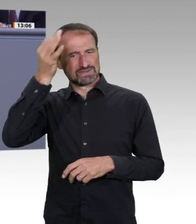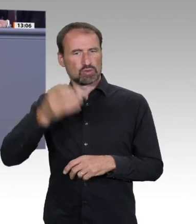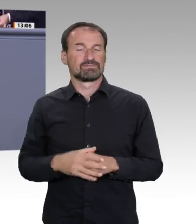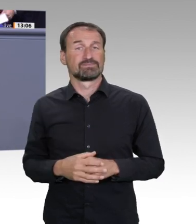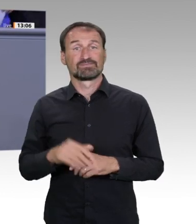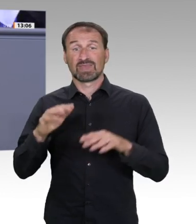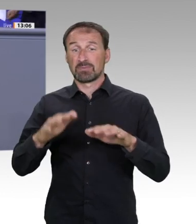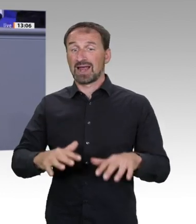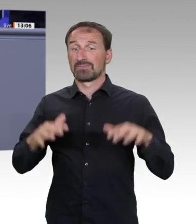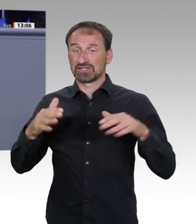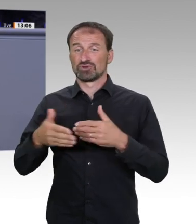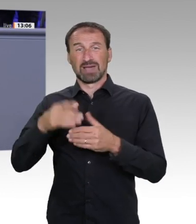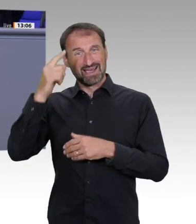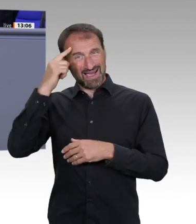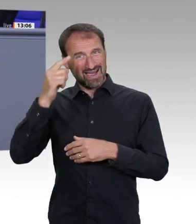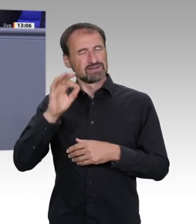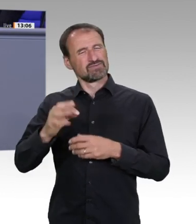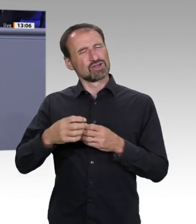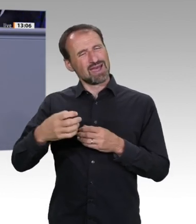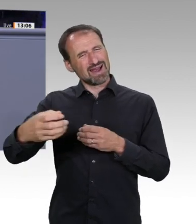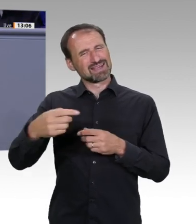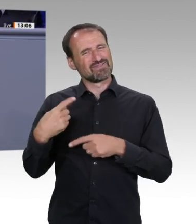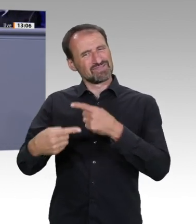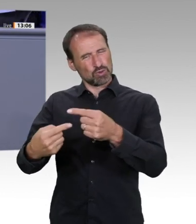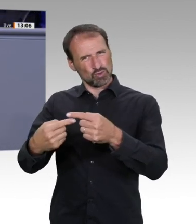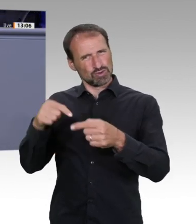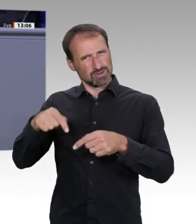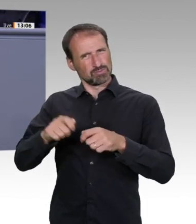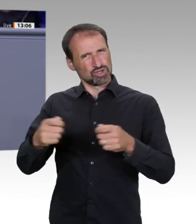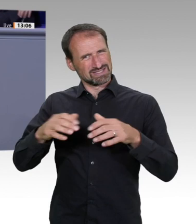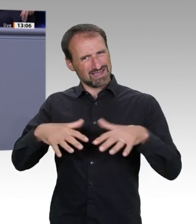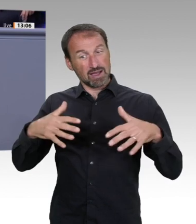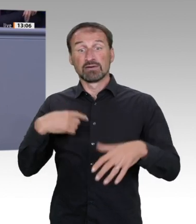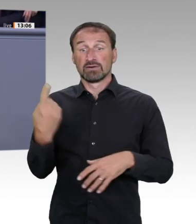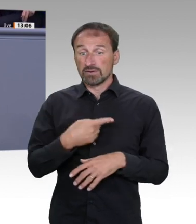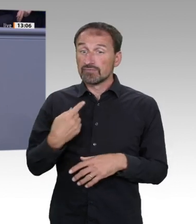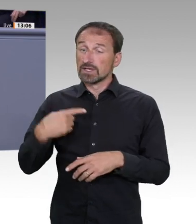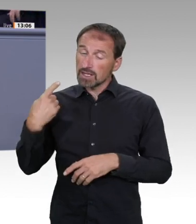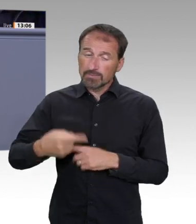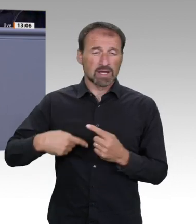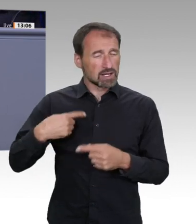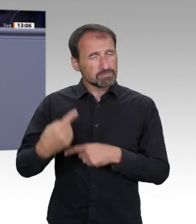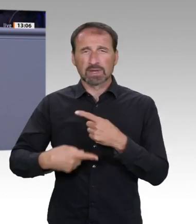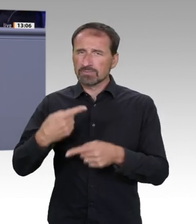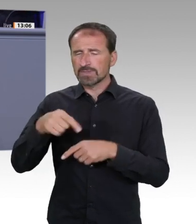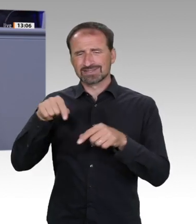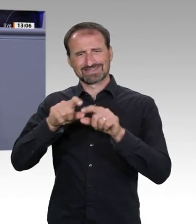Fragen. Wie können wir Zielkonflikte zwischen einzelnen SDGs auflösen? Und wie nutzen wir die